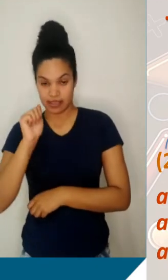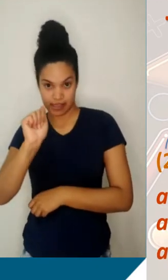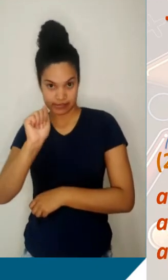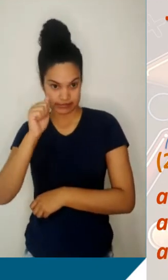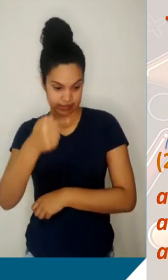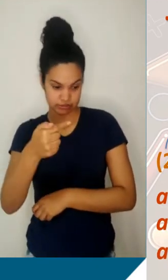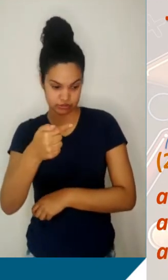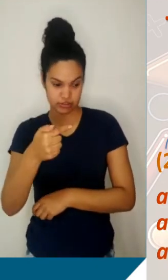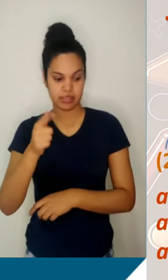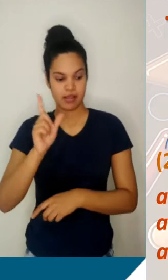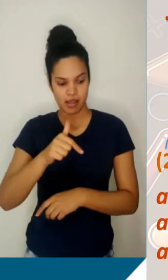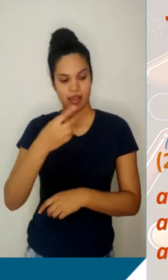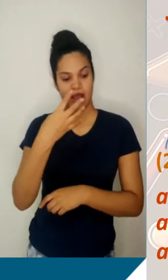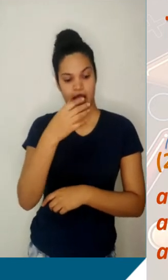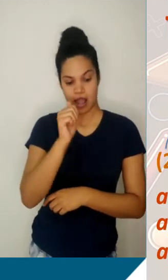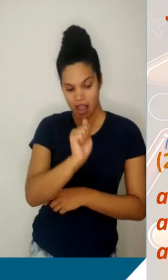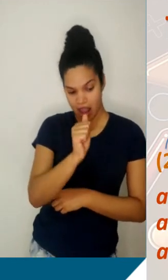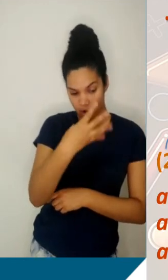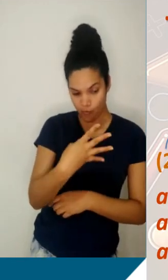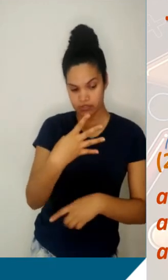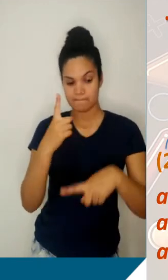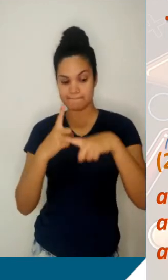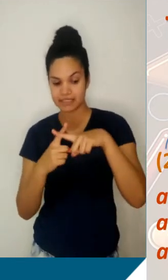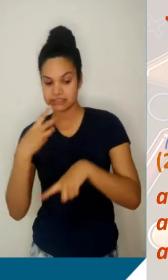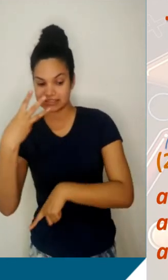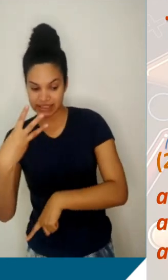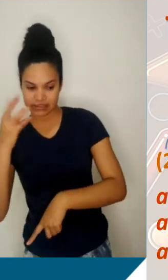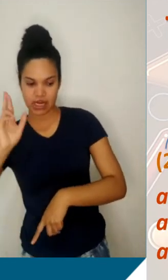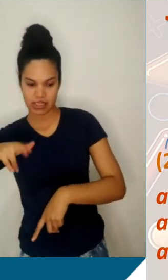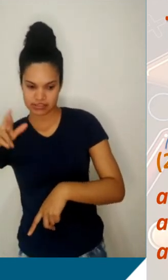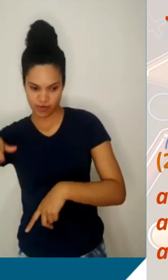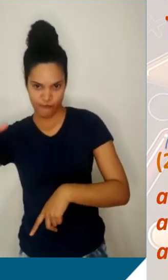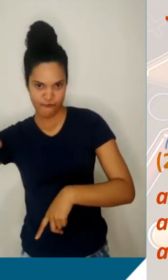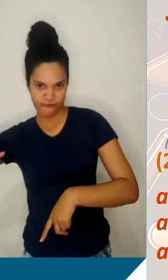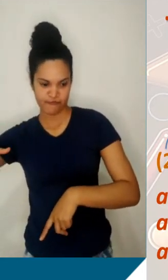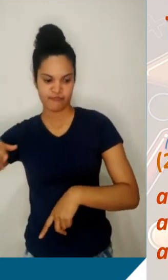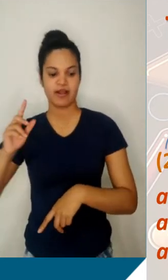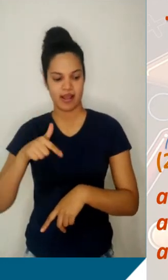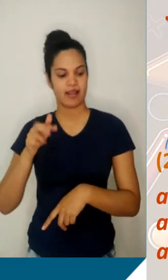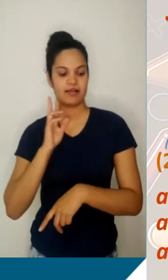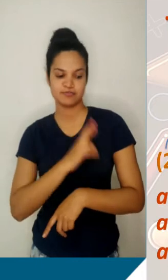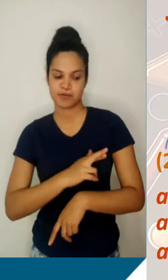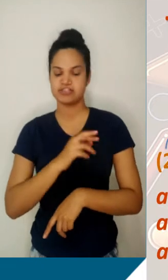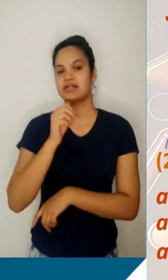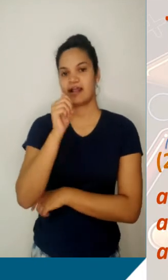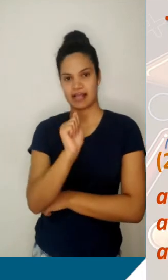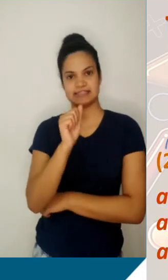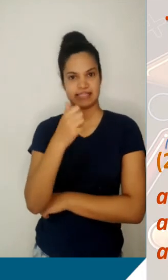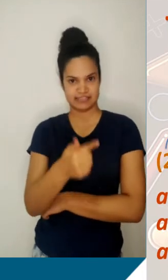acrescido de três razões. Partindo do A4, há três saltos para, enfim, chegarmos ao A7. E o último